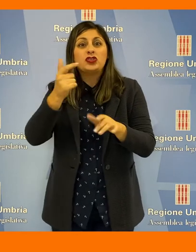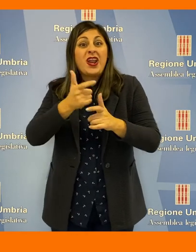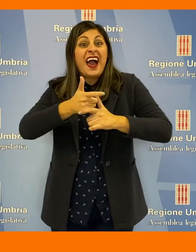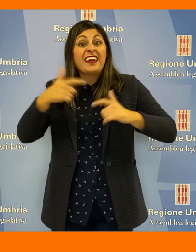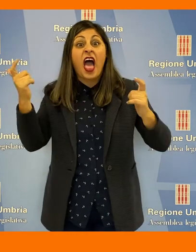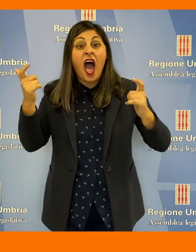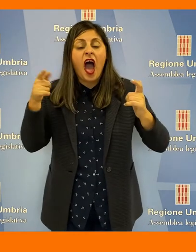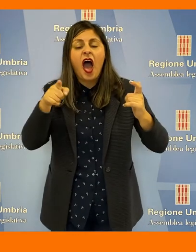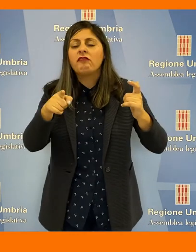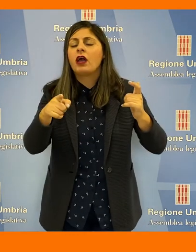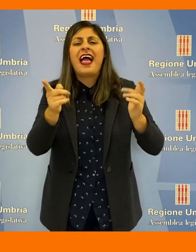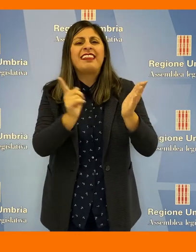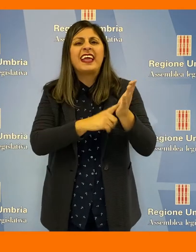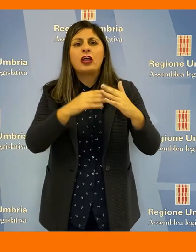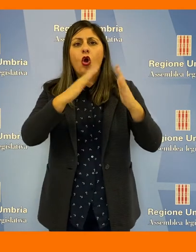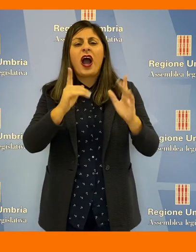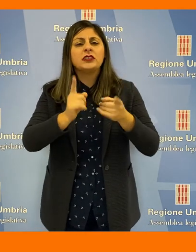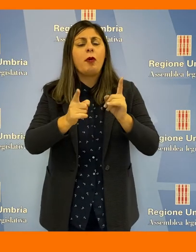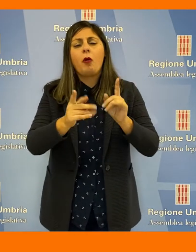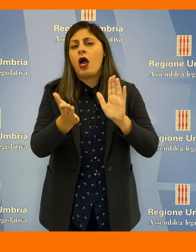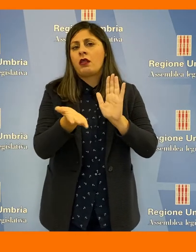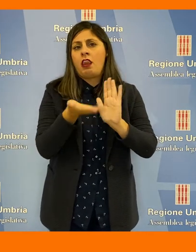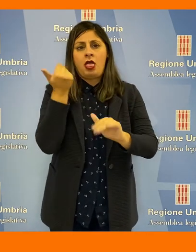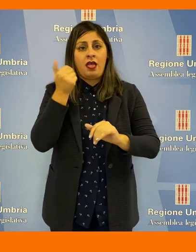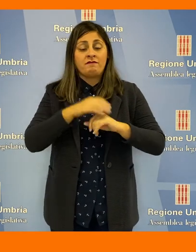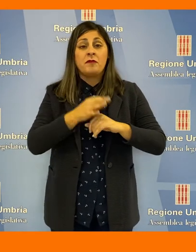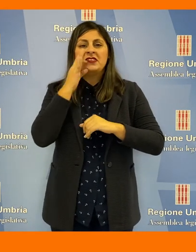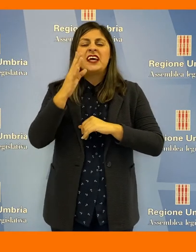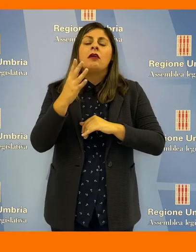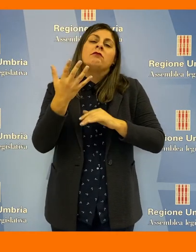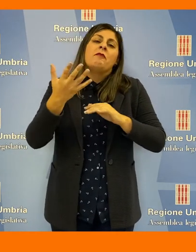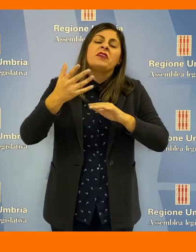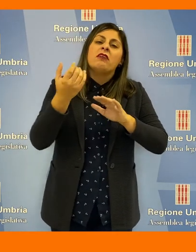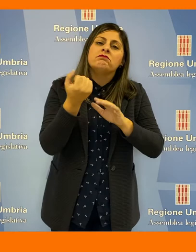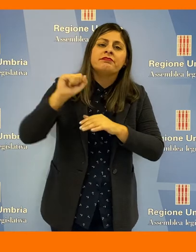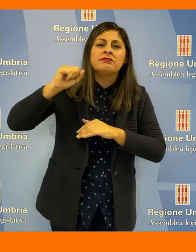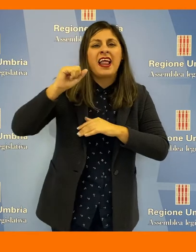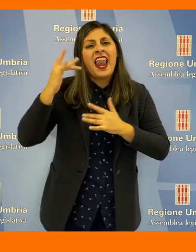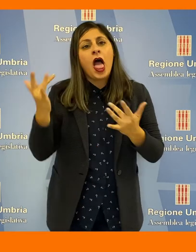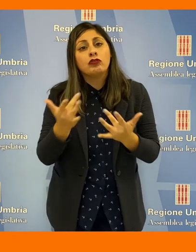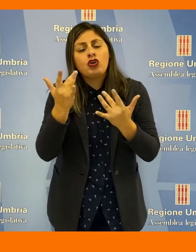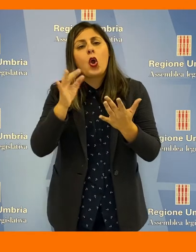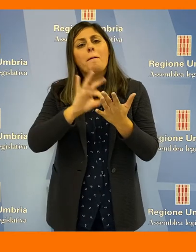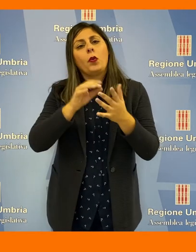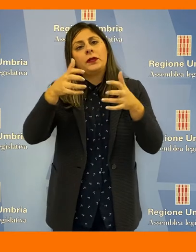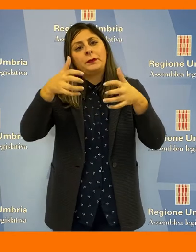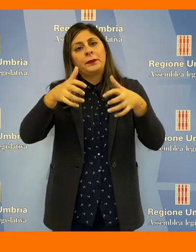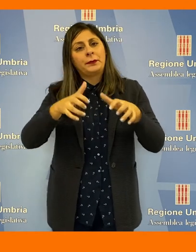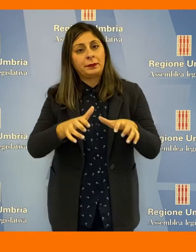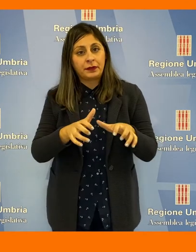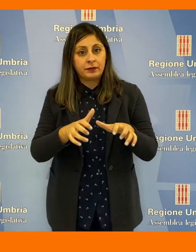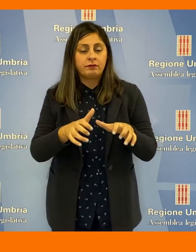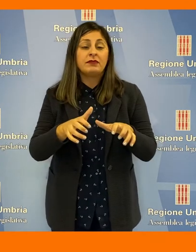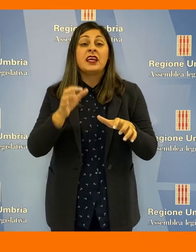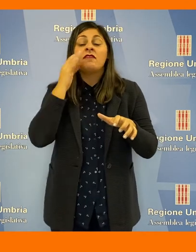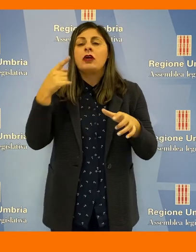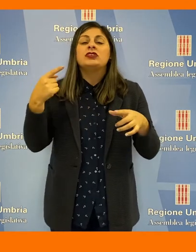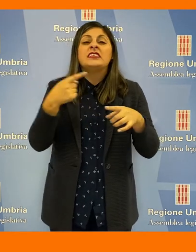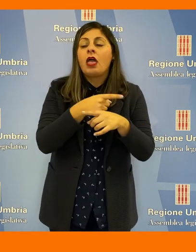modello della patente. Nel caso di gravi violazioni si perderà subito il diritto alla casa popolare. In caso di violazioni lievi